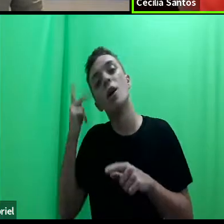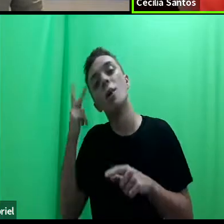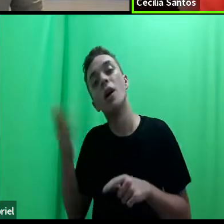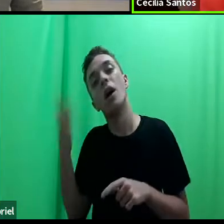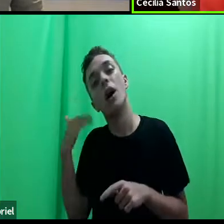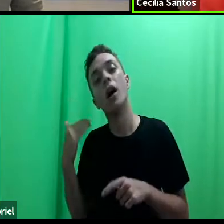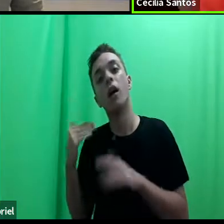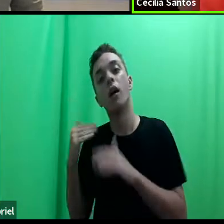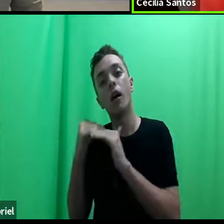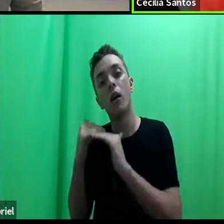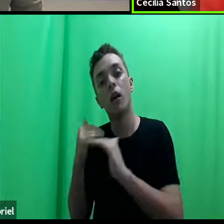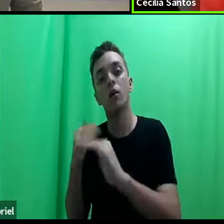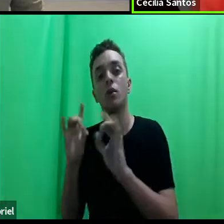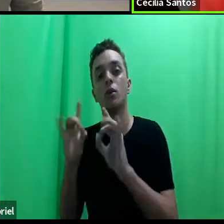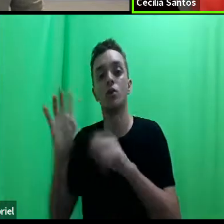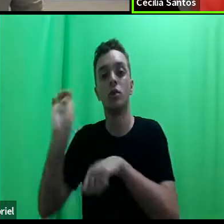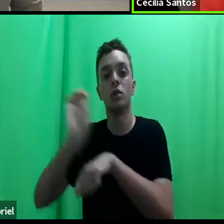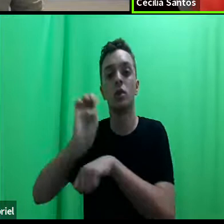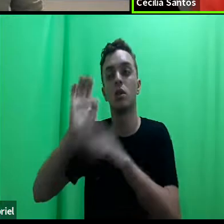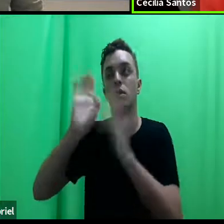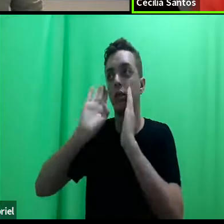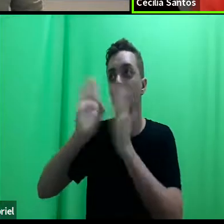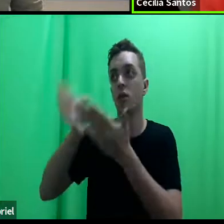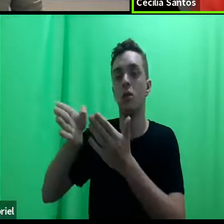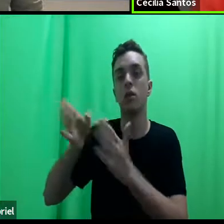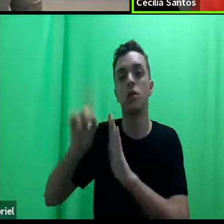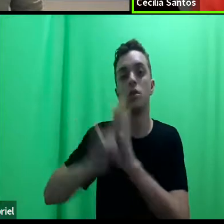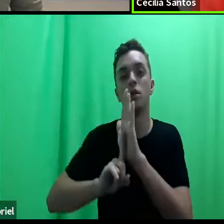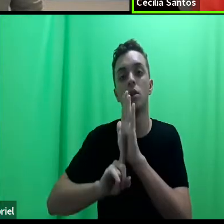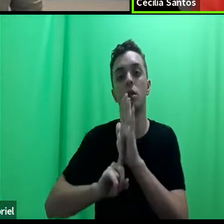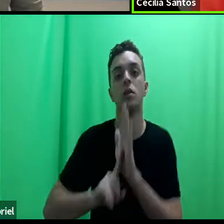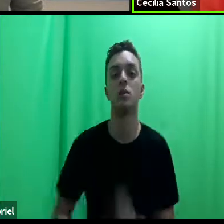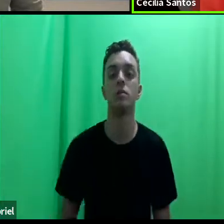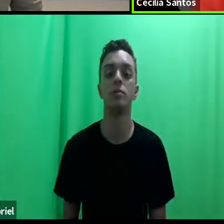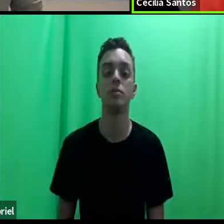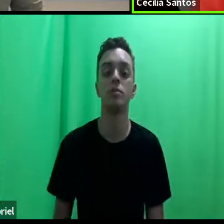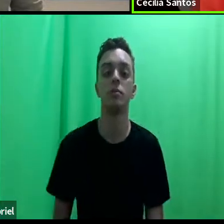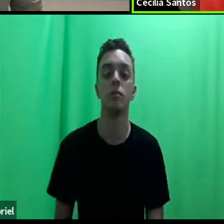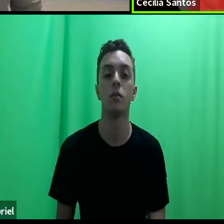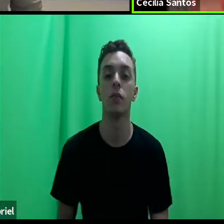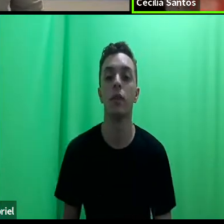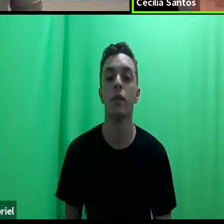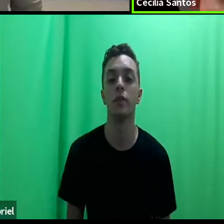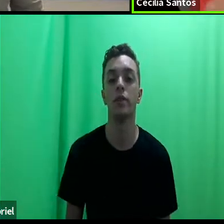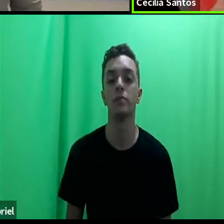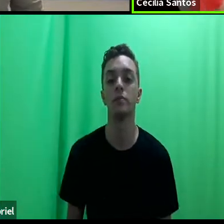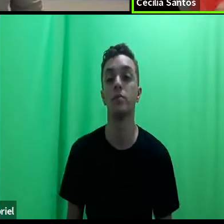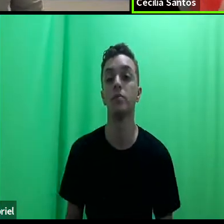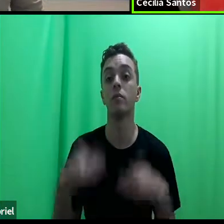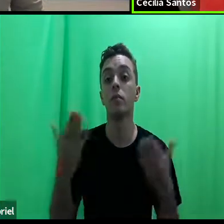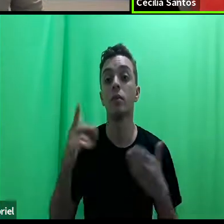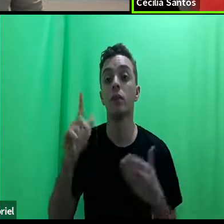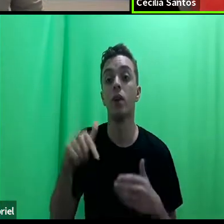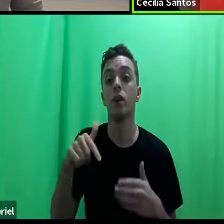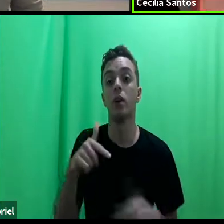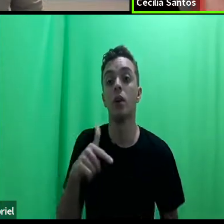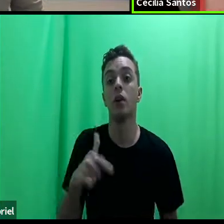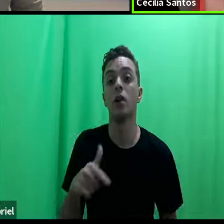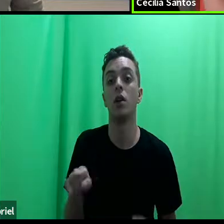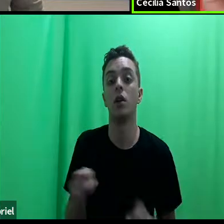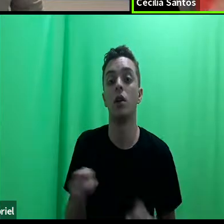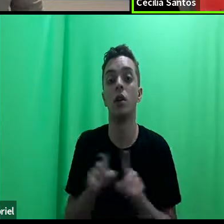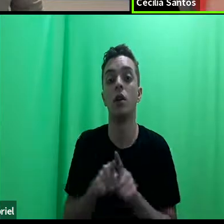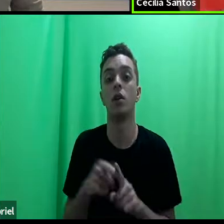centrada só no Estado e no direito. Então, aqui já é uma outra, também importante